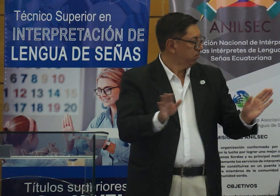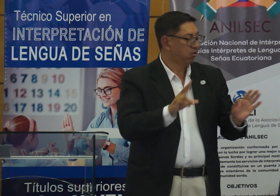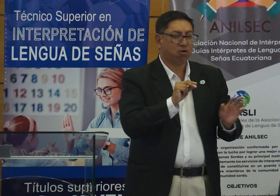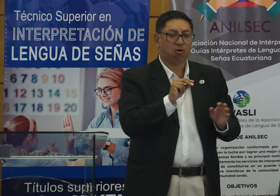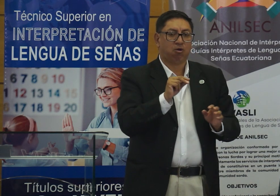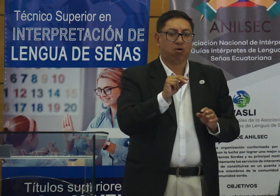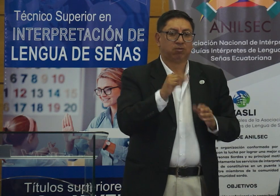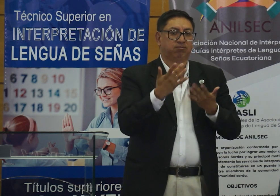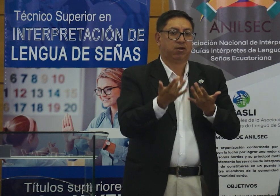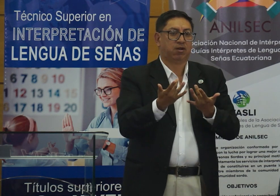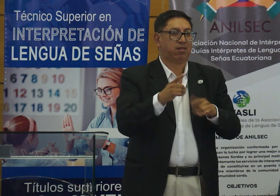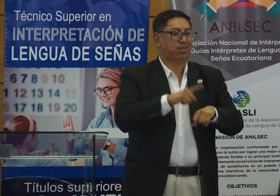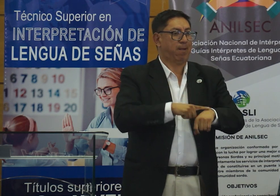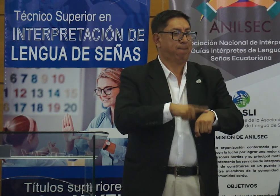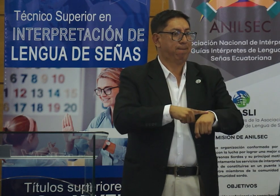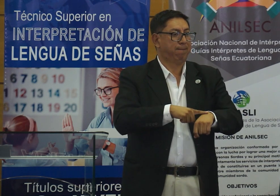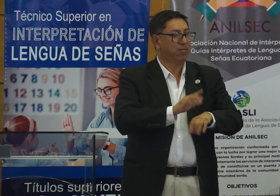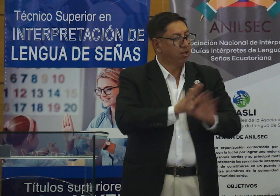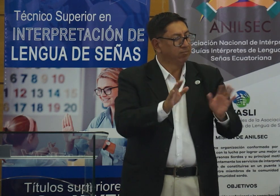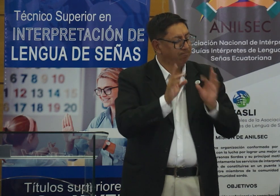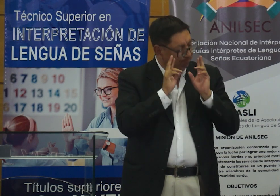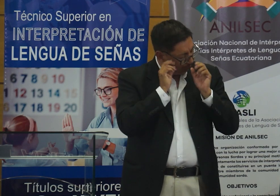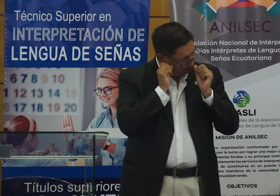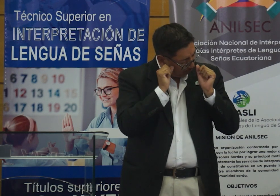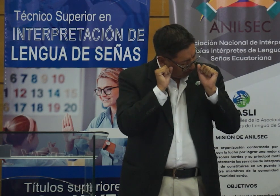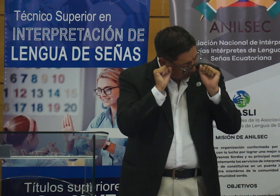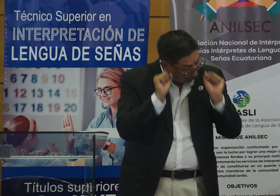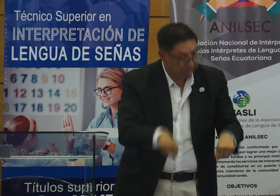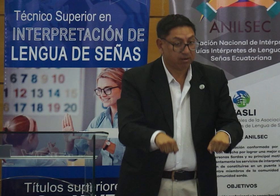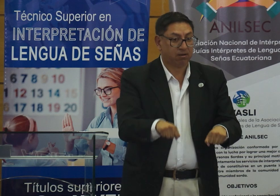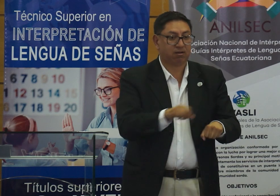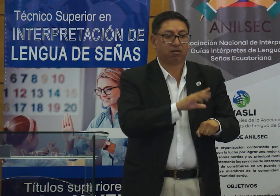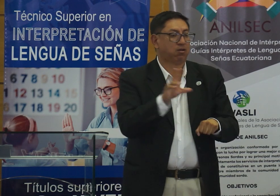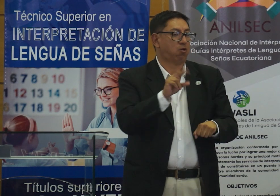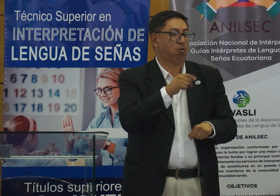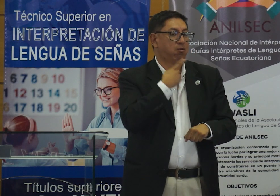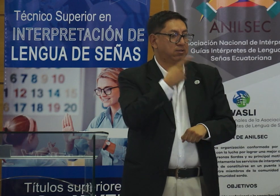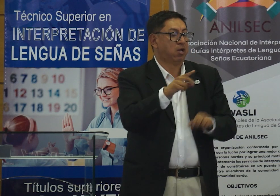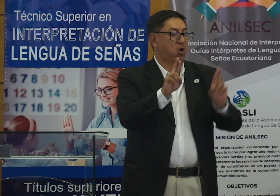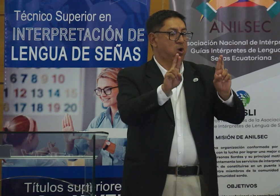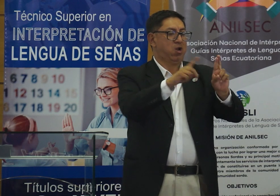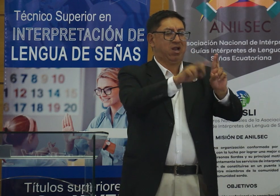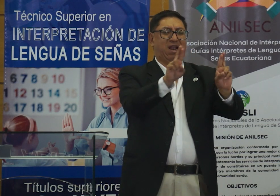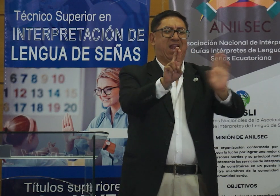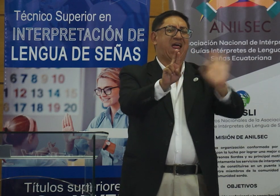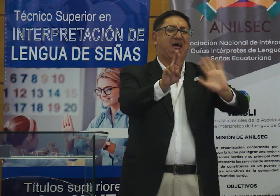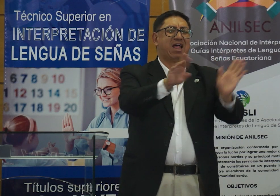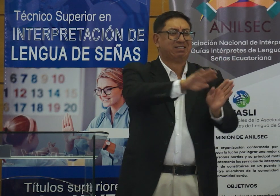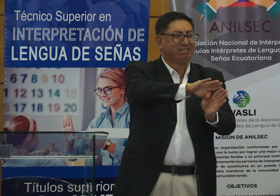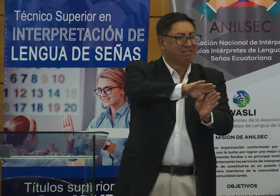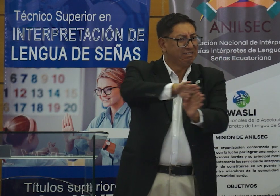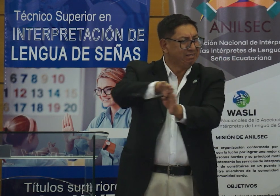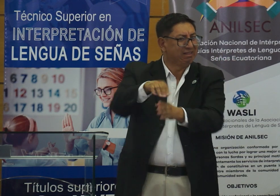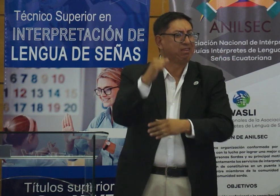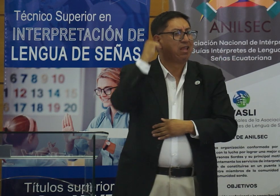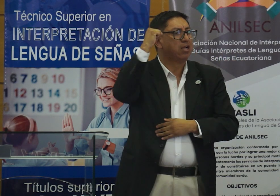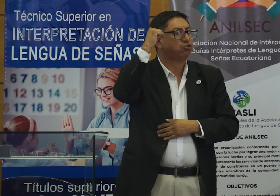comunidad de personas sordas. Como decíamos, son muchísimos años en los cuales no hemos tenido la oportunidad de tener el